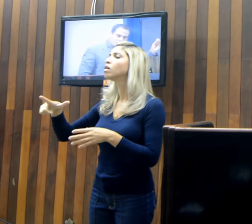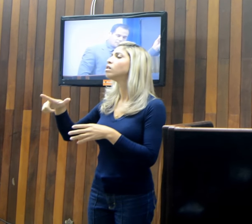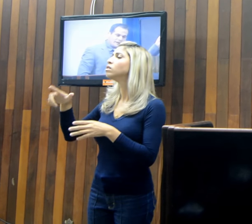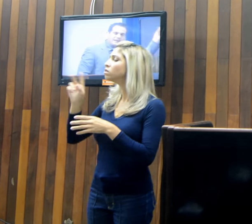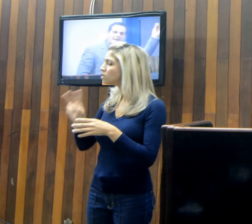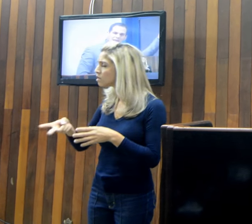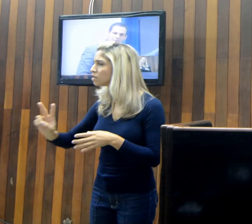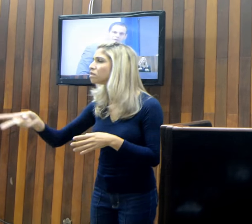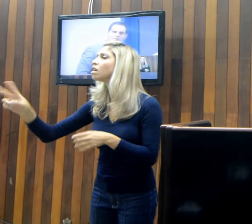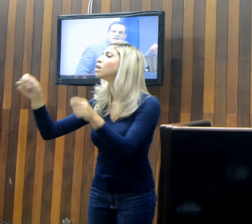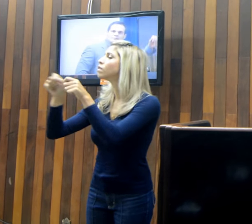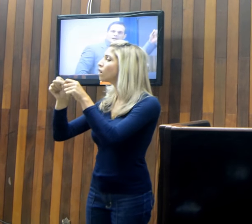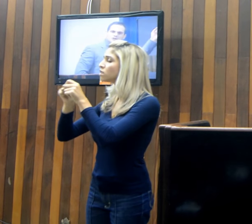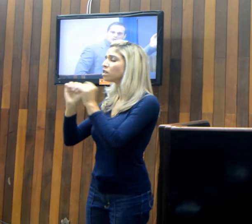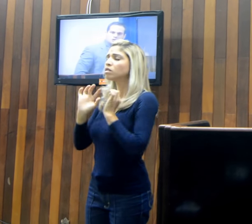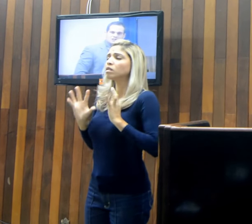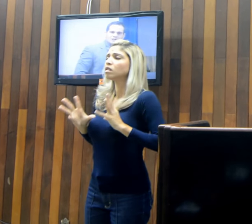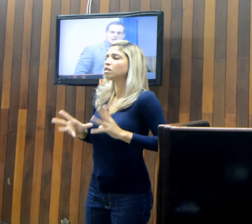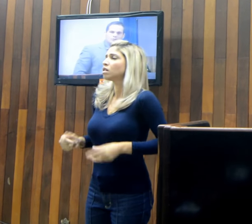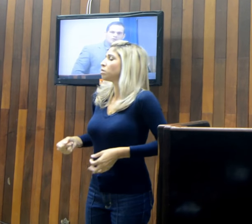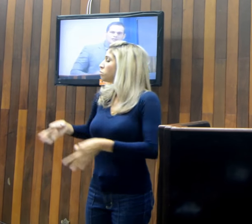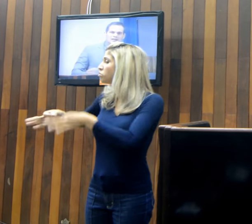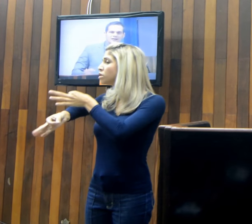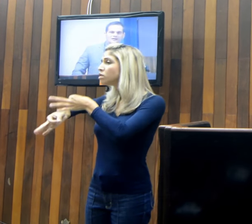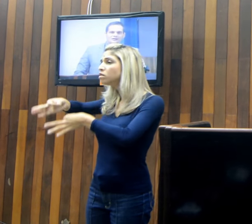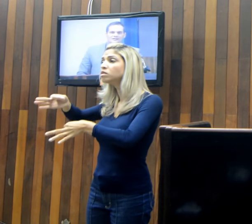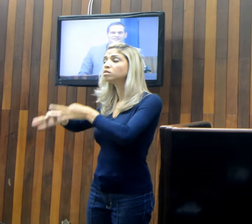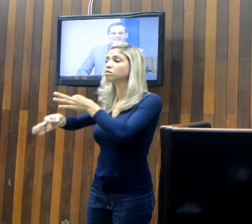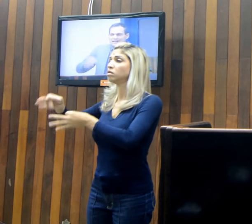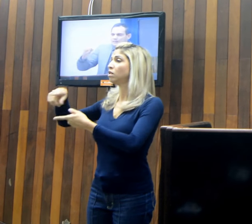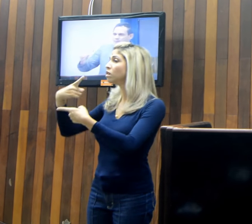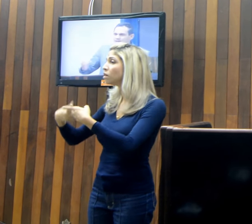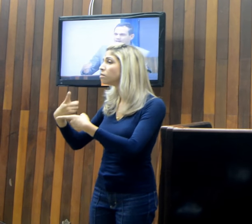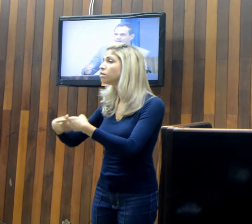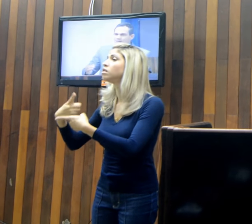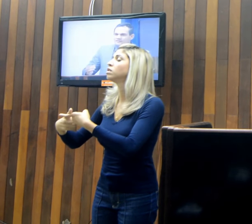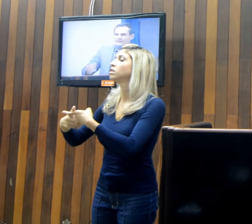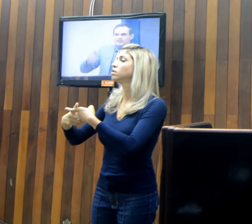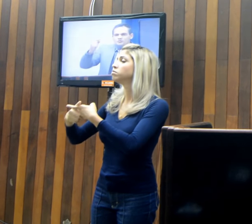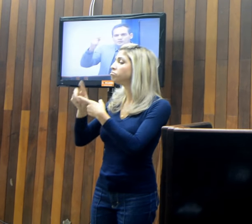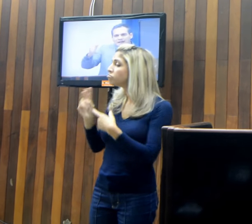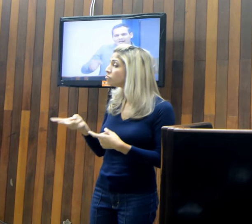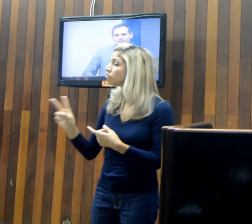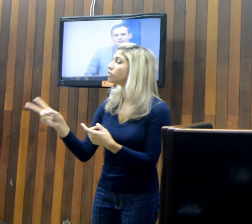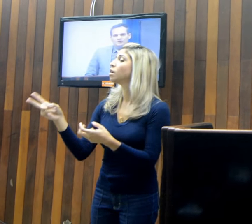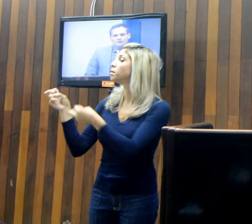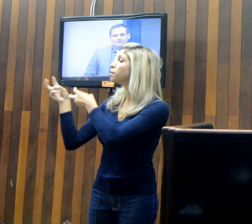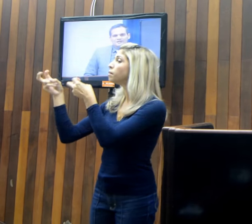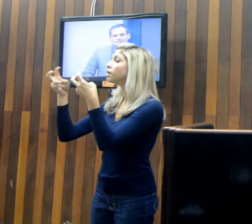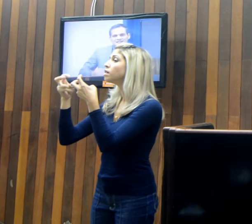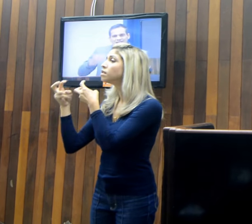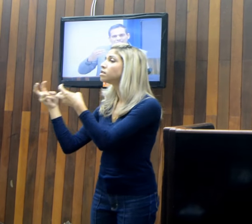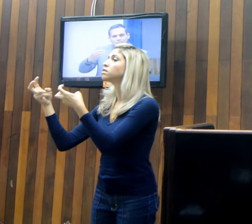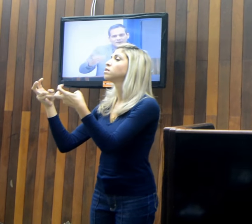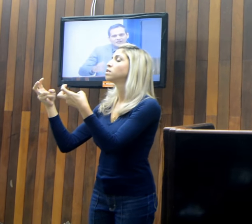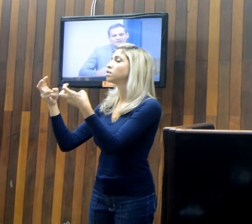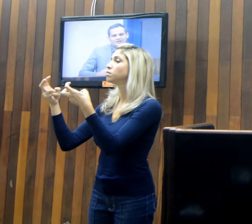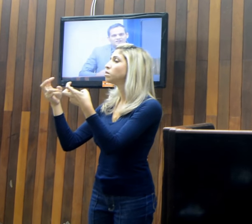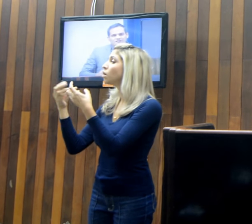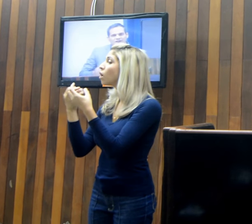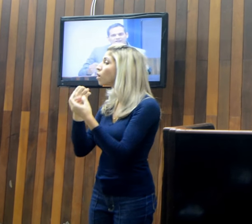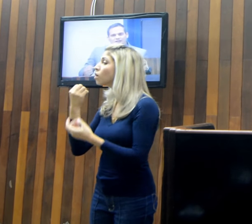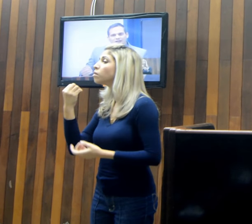campanha limpa, uma campanha justa. Por que sempre vem de um lado, sempre